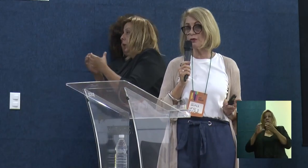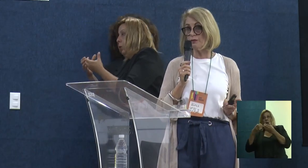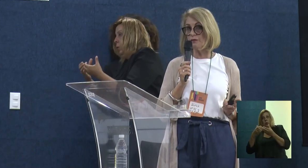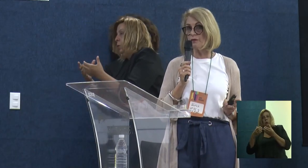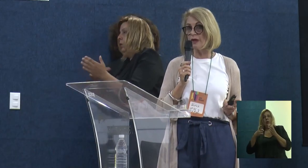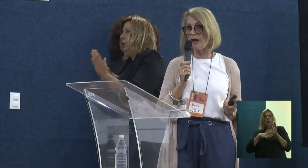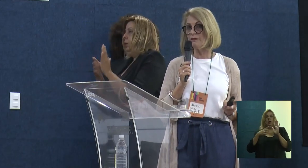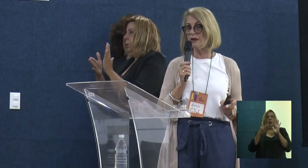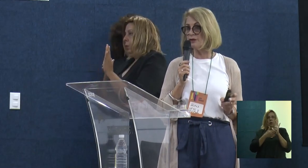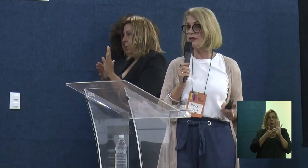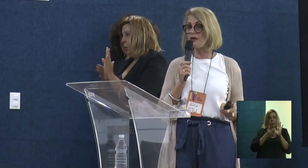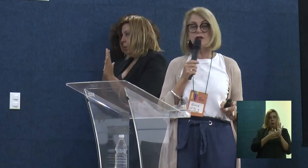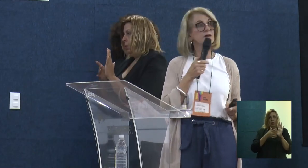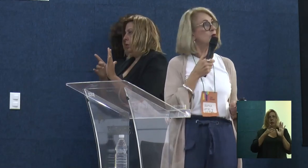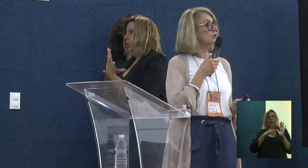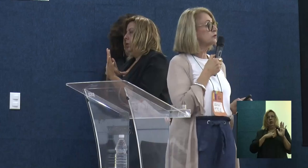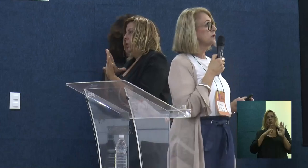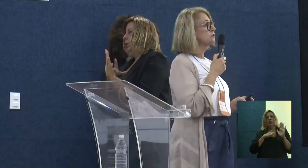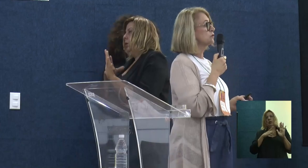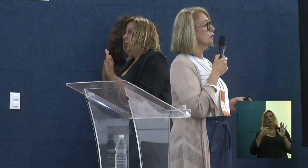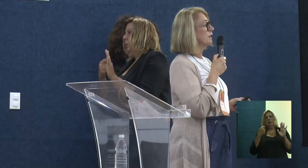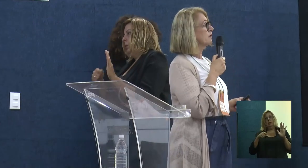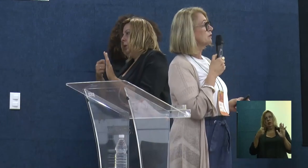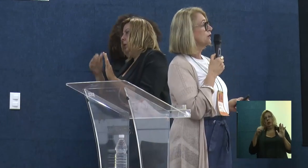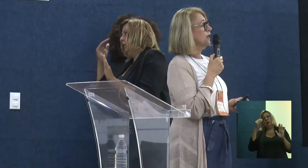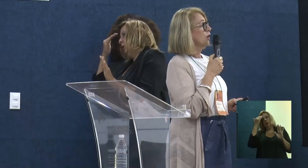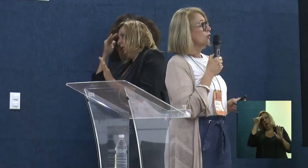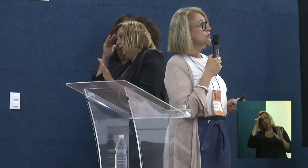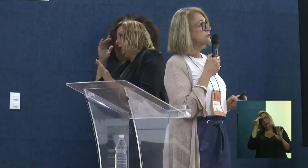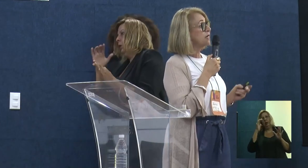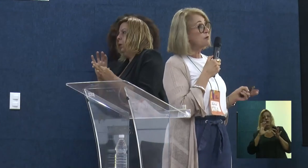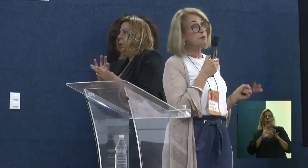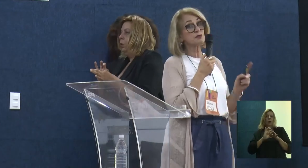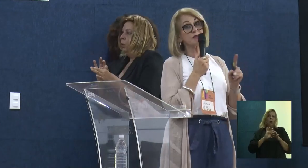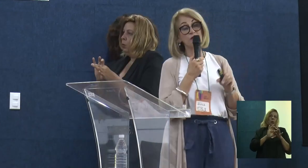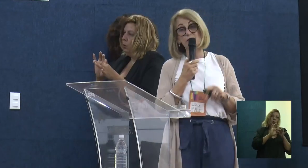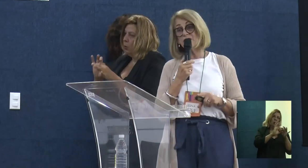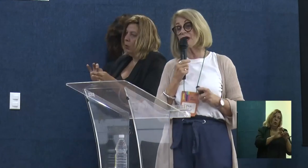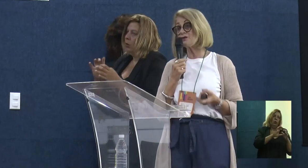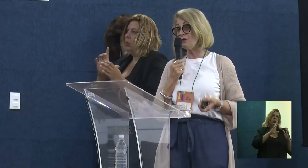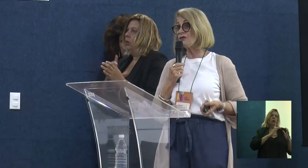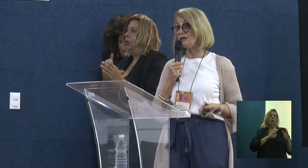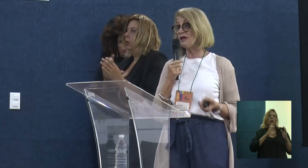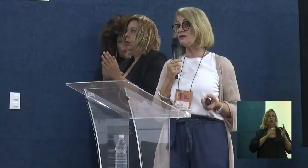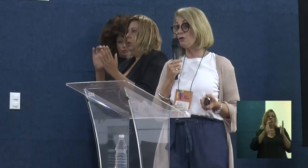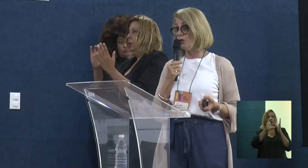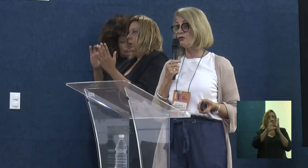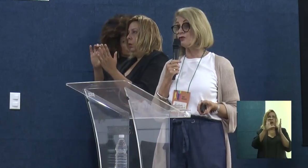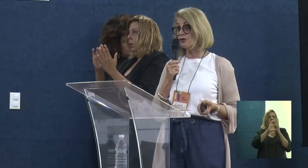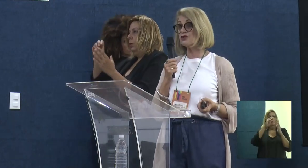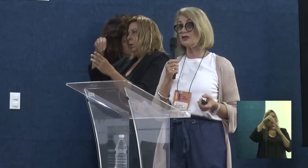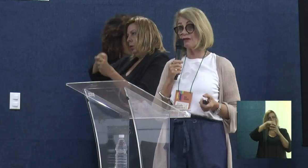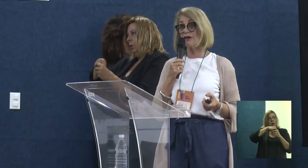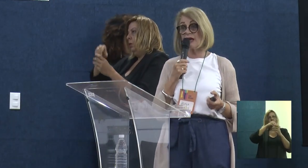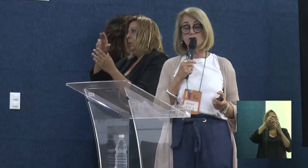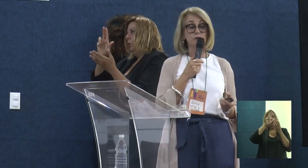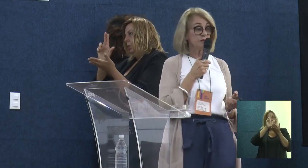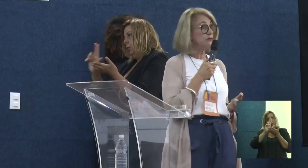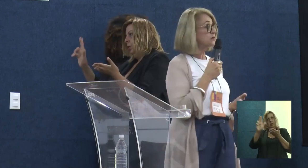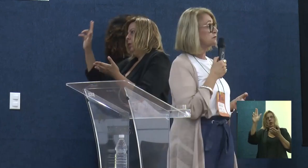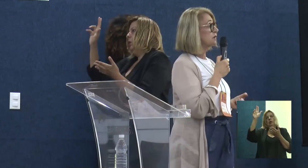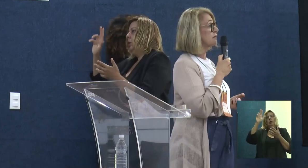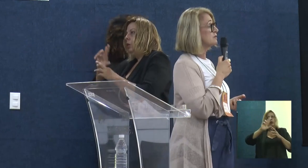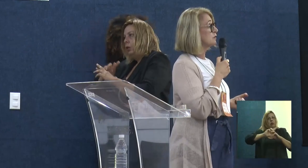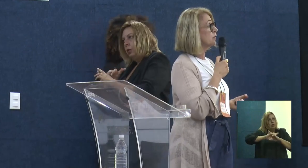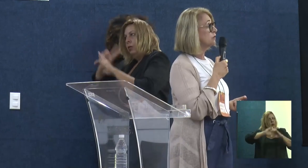existe um modelo único, a gente tem que entender o contexto e o momento, os tempos da comunidade da universidade são outros, a gente já tem